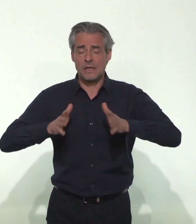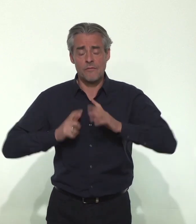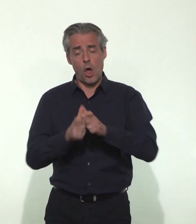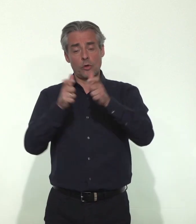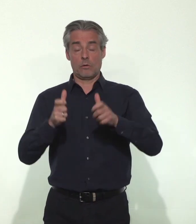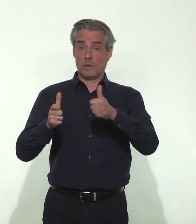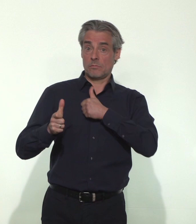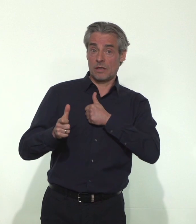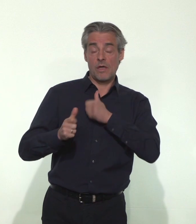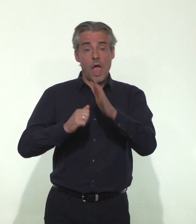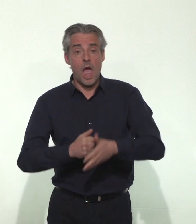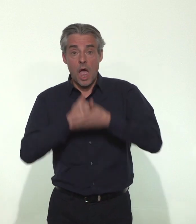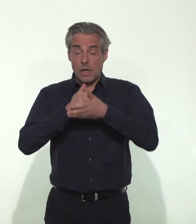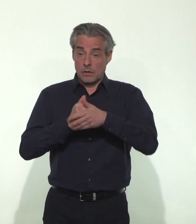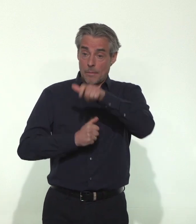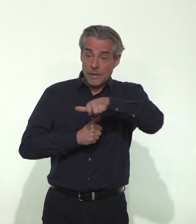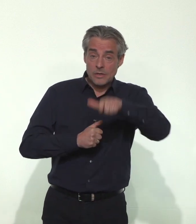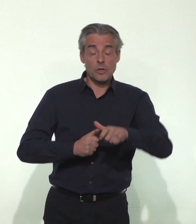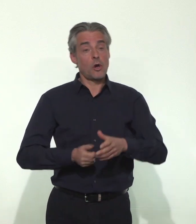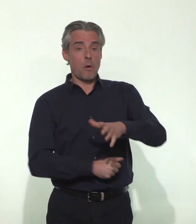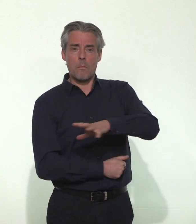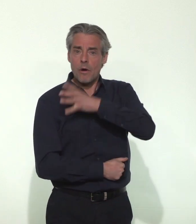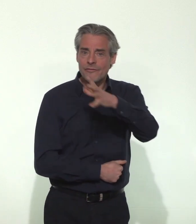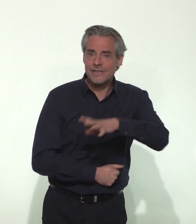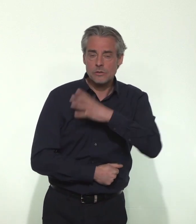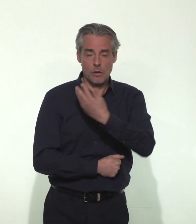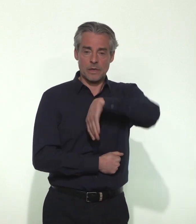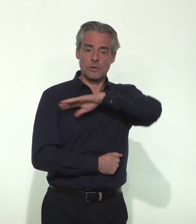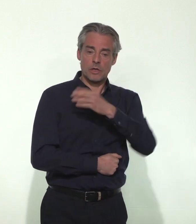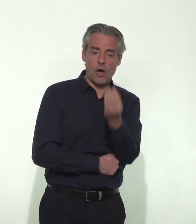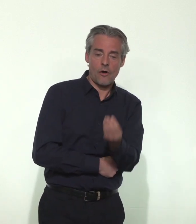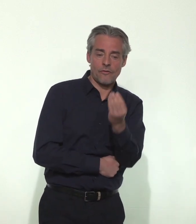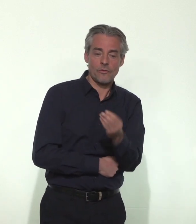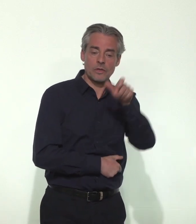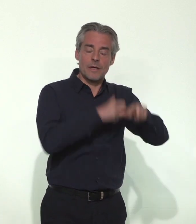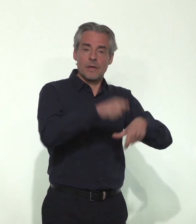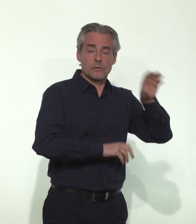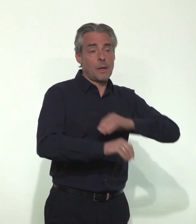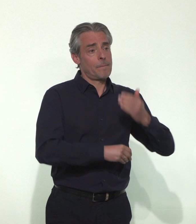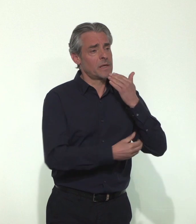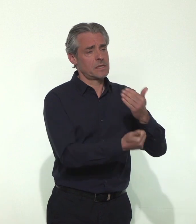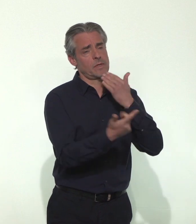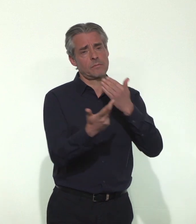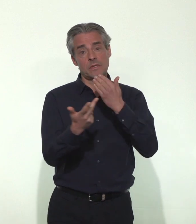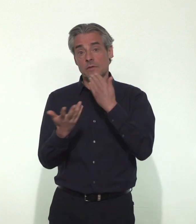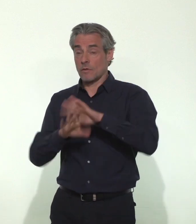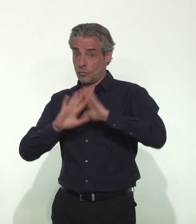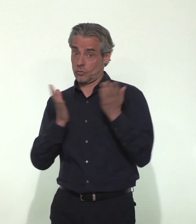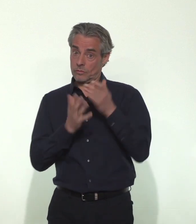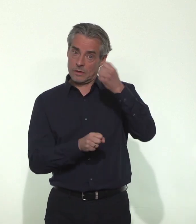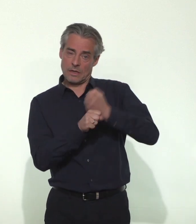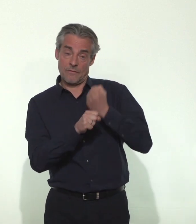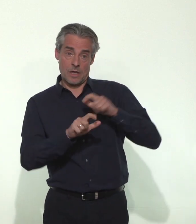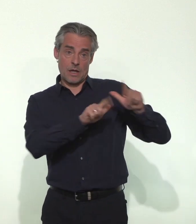les entreprises de l'aide à la personne, les enseignants qui prennent en charge les enfants des soignants. Merci à eux, merci à ceux qui